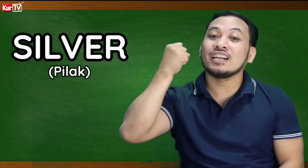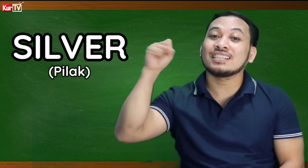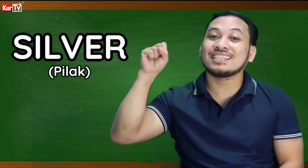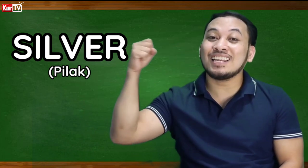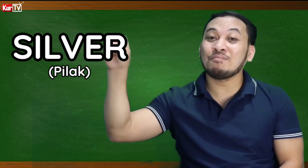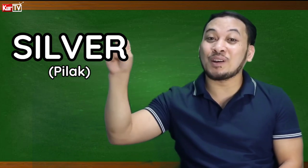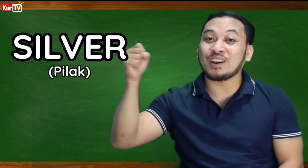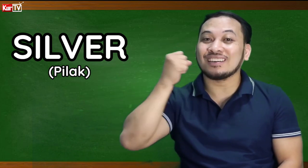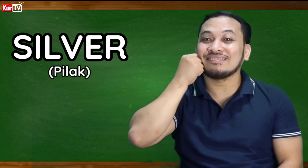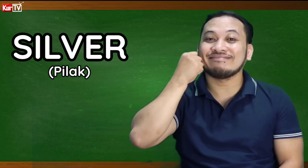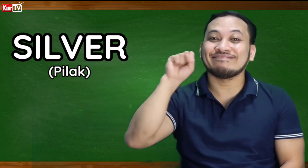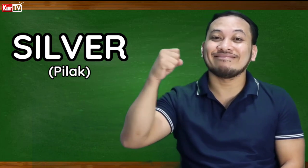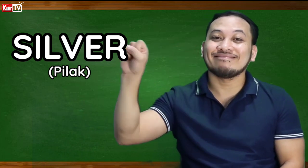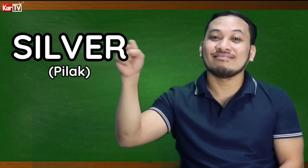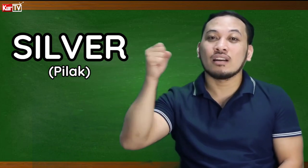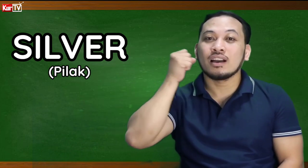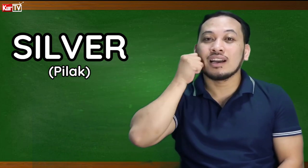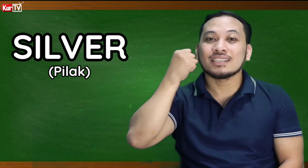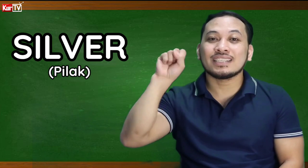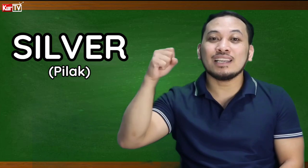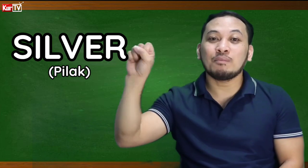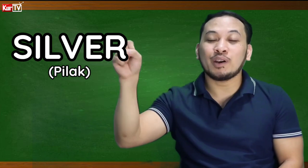silver silver